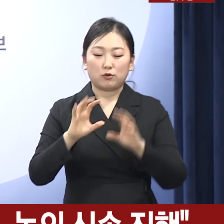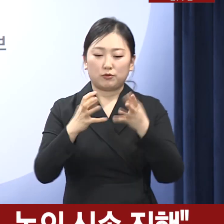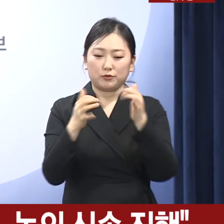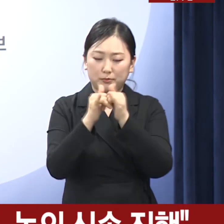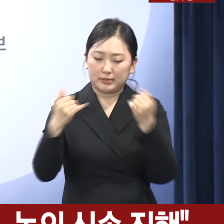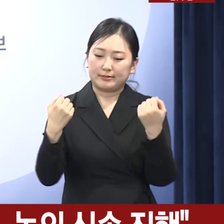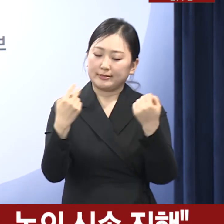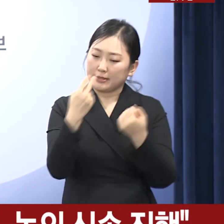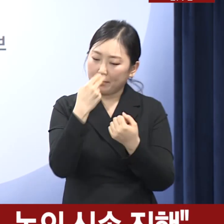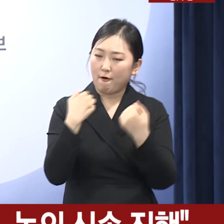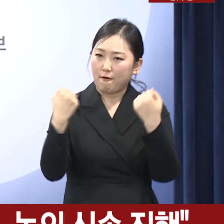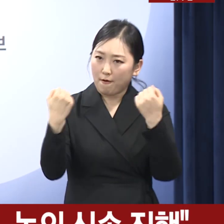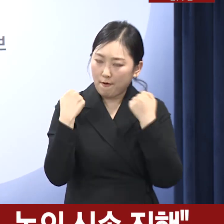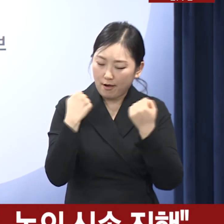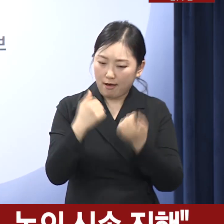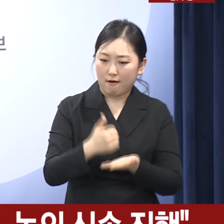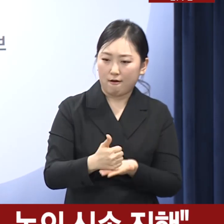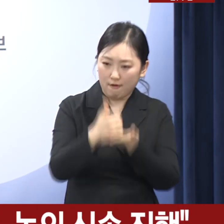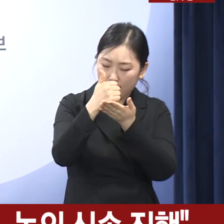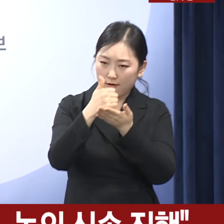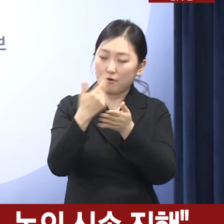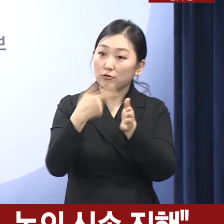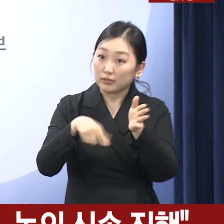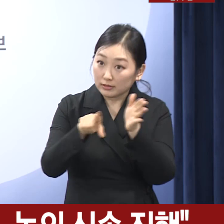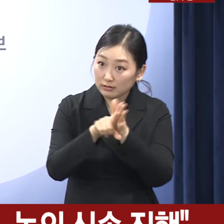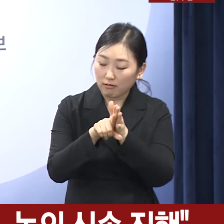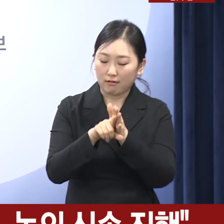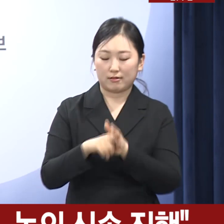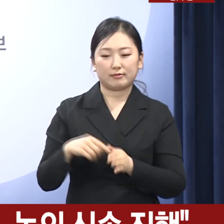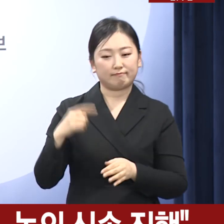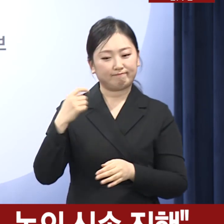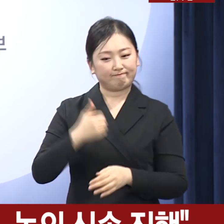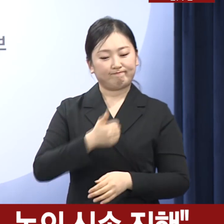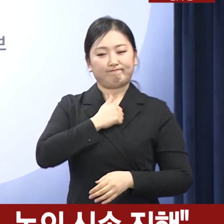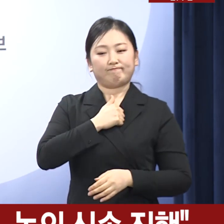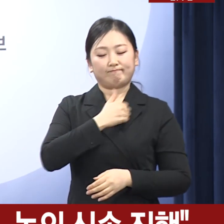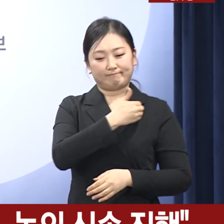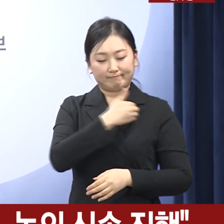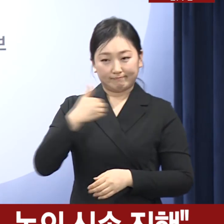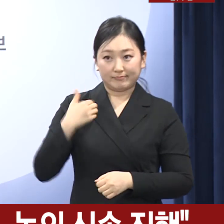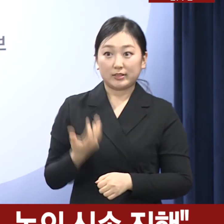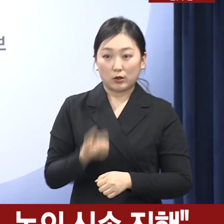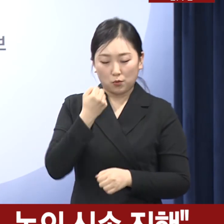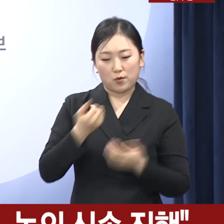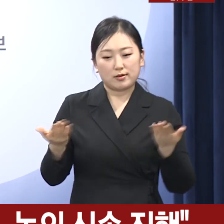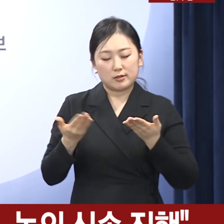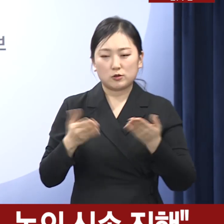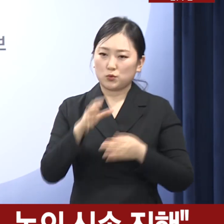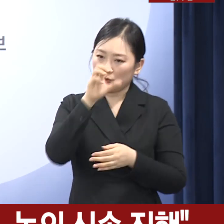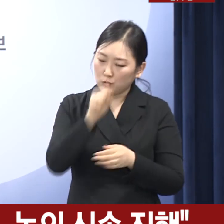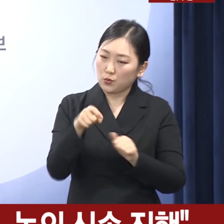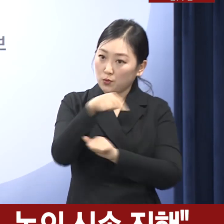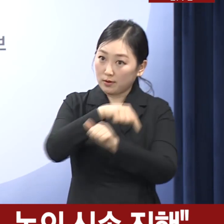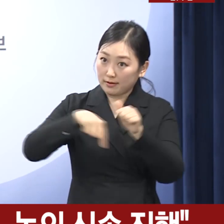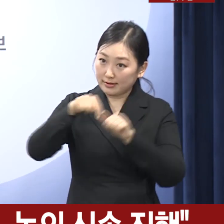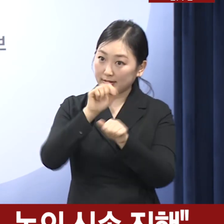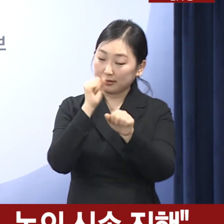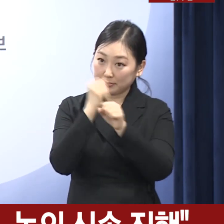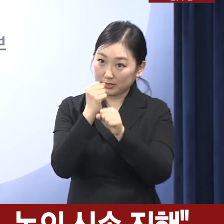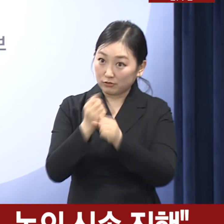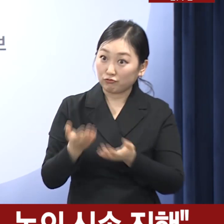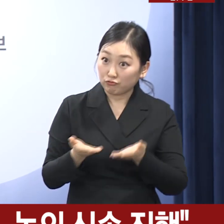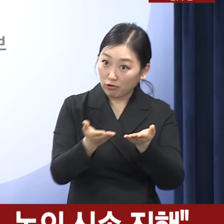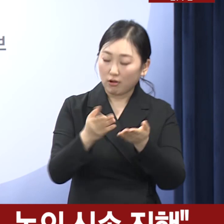힘쓰고 계신 여러분들께서 자부심을 갖고 일할 수 있는 환경을 조성해 나갈 것입니다. 이